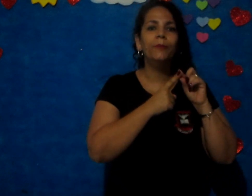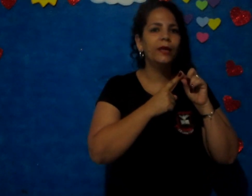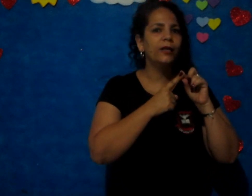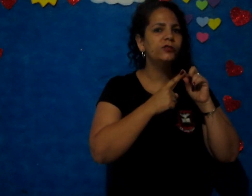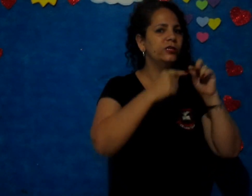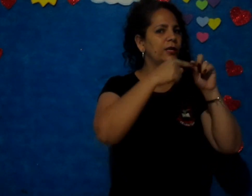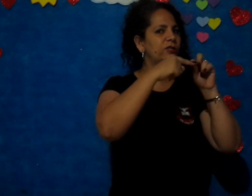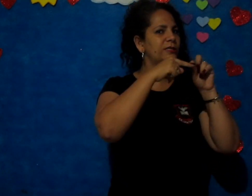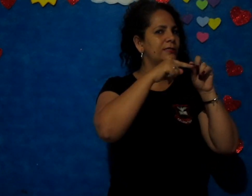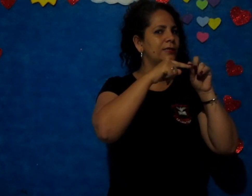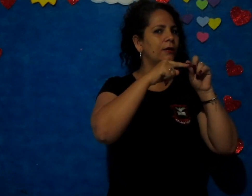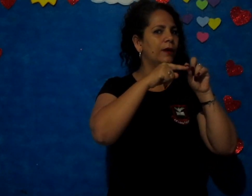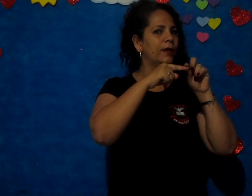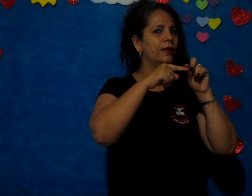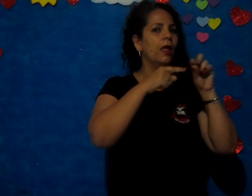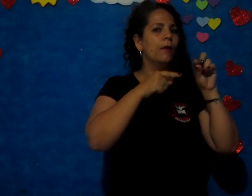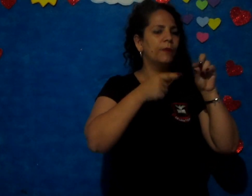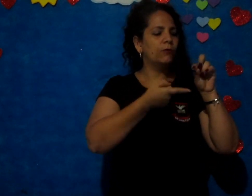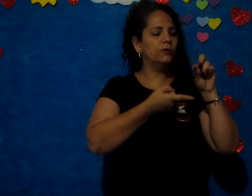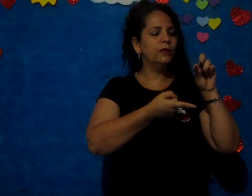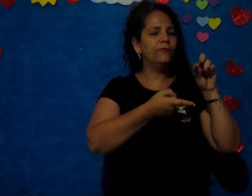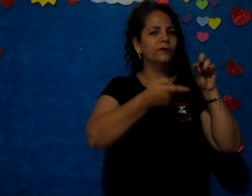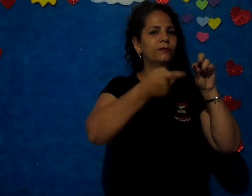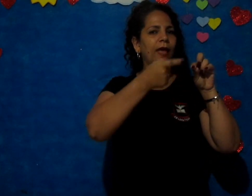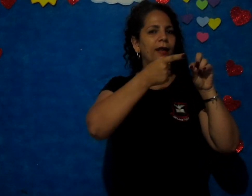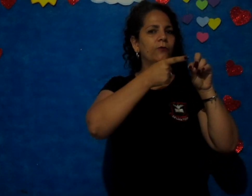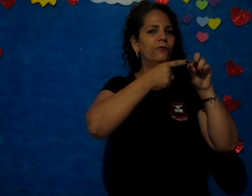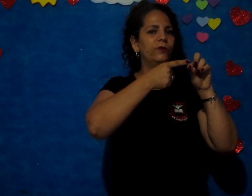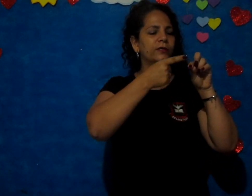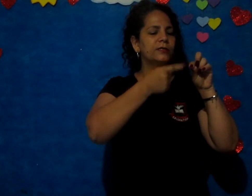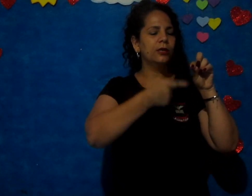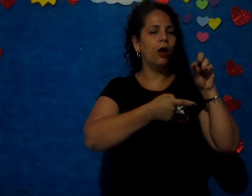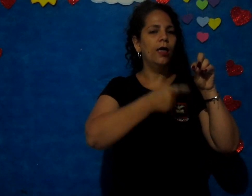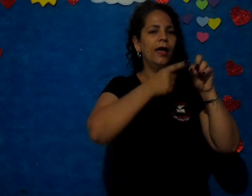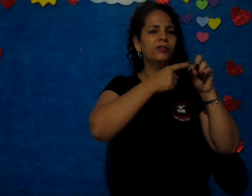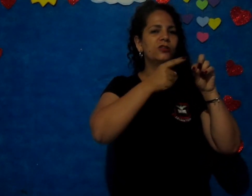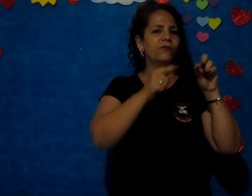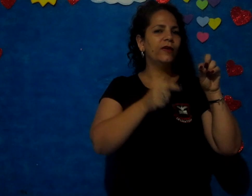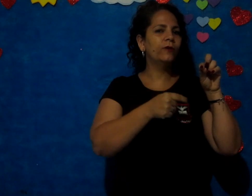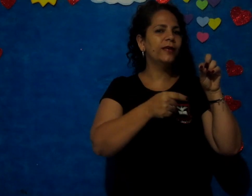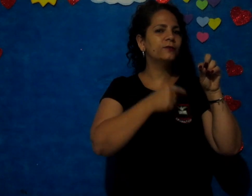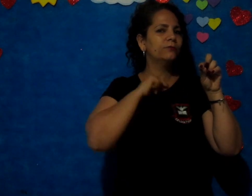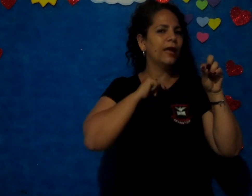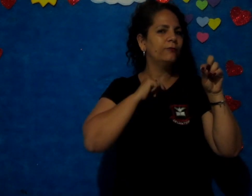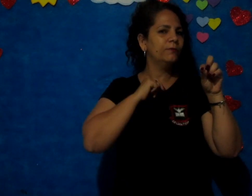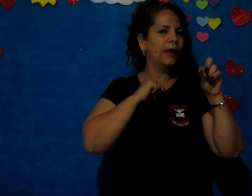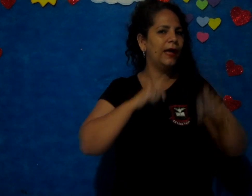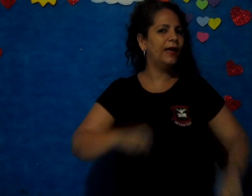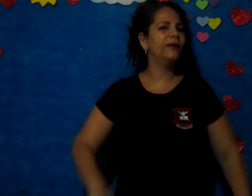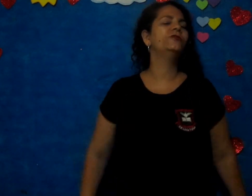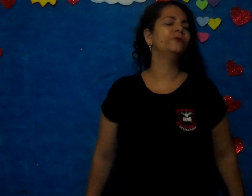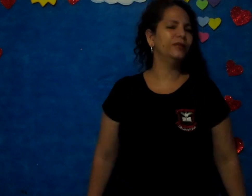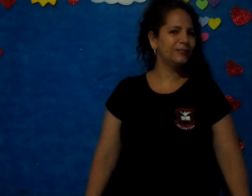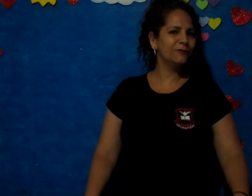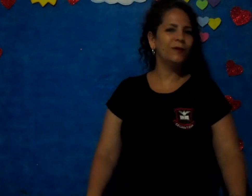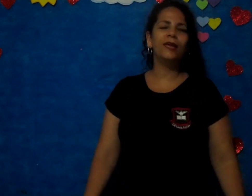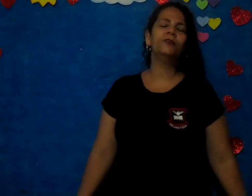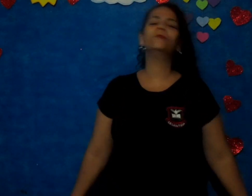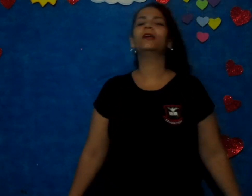beiradinha de cima, hein? Pra quando levantar a uvinha assim, ó A gente ver o resultado embaixo Isso mesmo, hein?